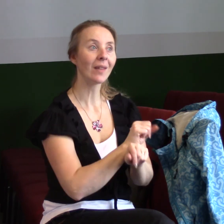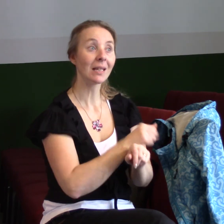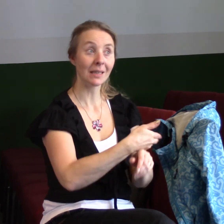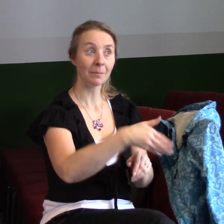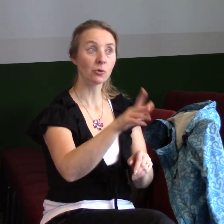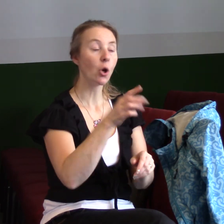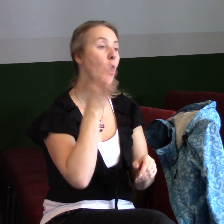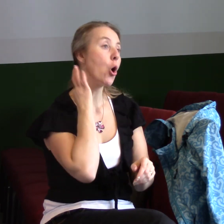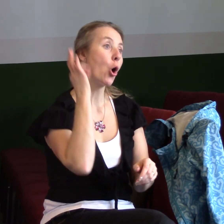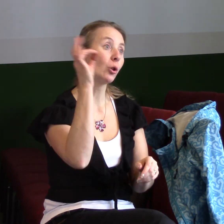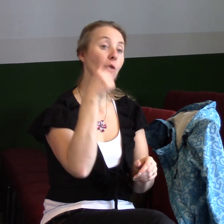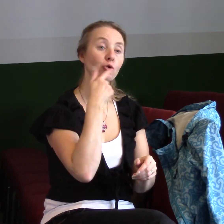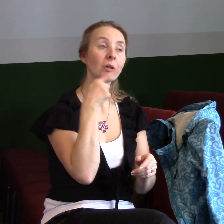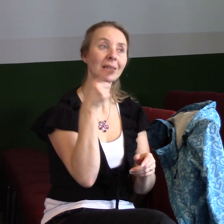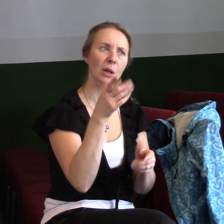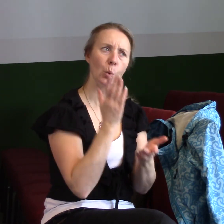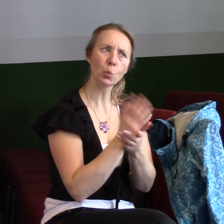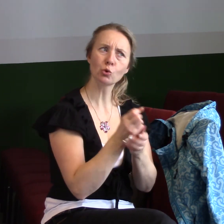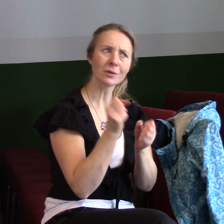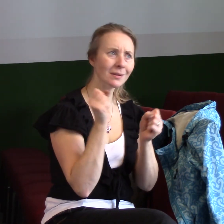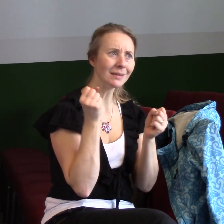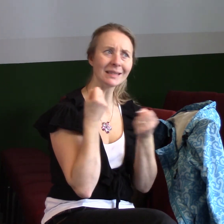aby řekl, už jsi svobodný. A je tam spoustu dalších věcí. Víte,